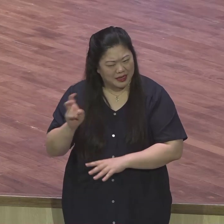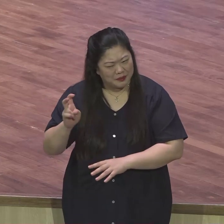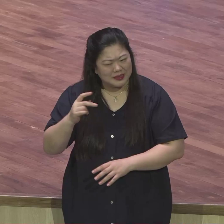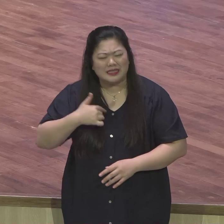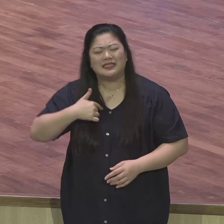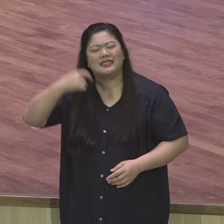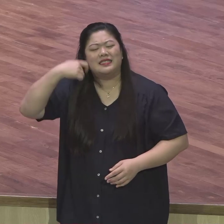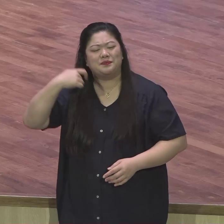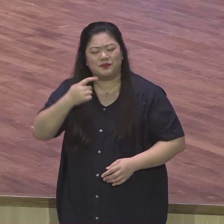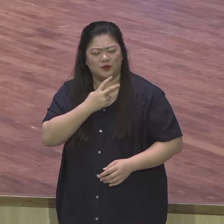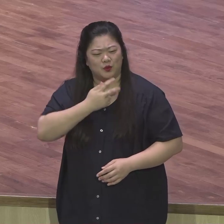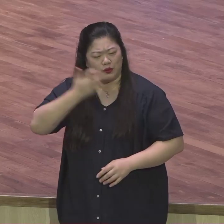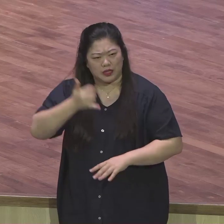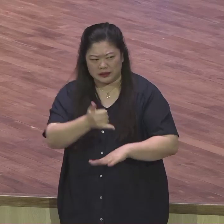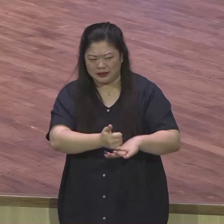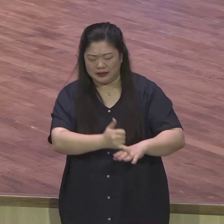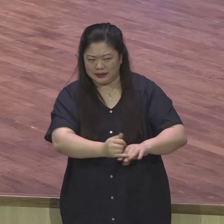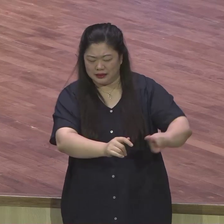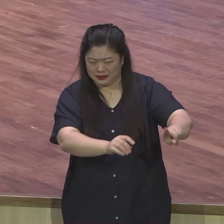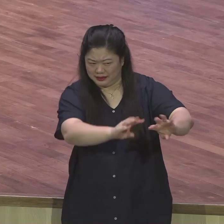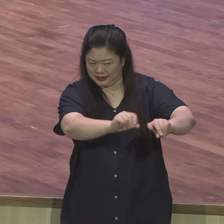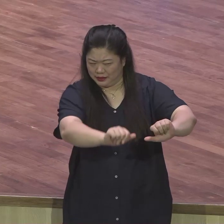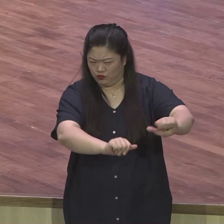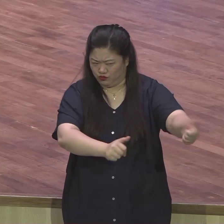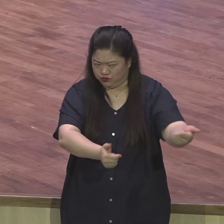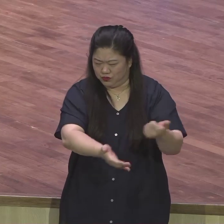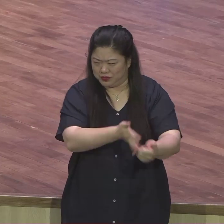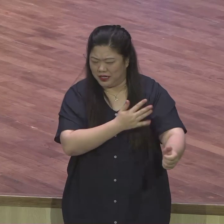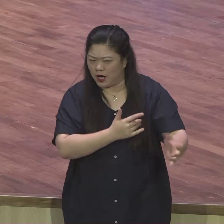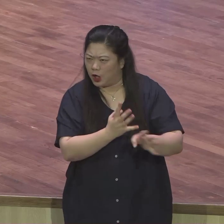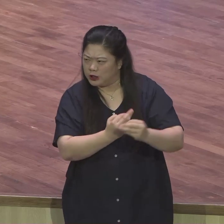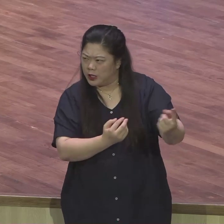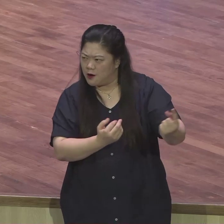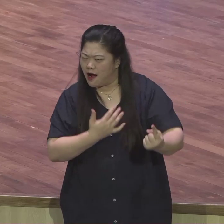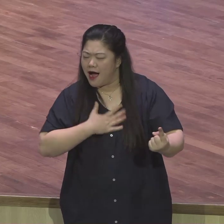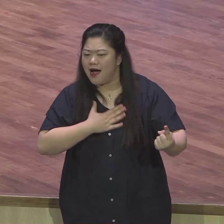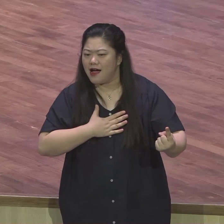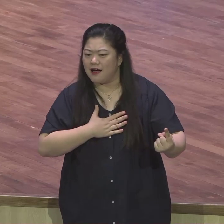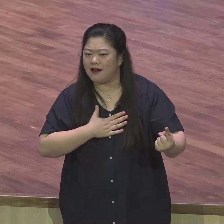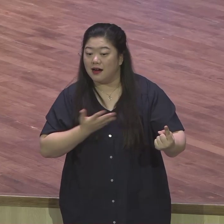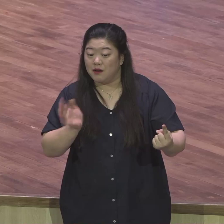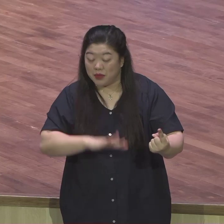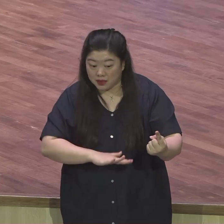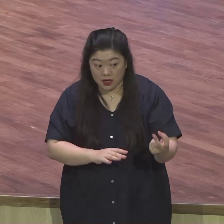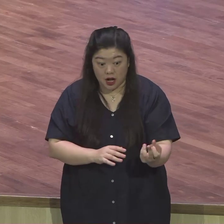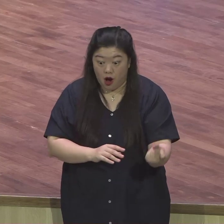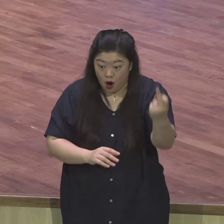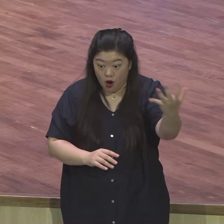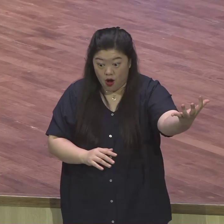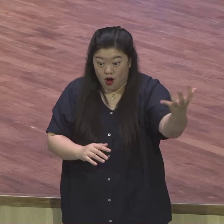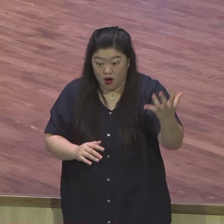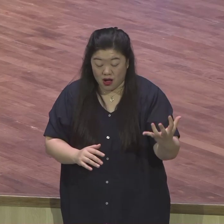다 즉시 알아봐요. 즉시 알아봐요. 그런데 형들은 요섭을 못 알아보지요. 애국말 쓰지요.